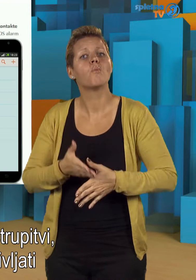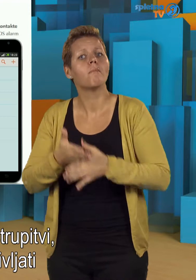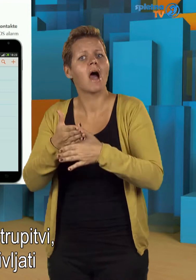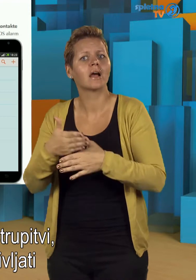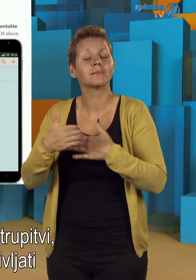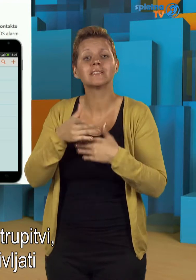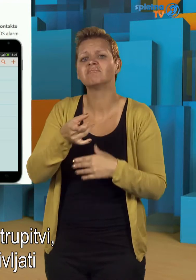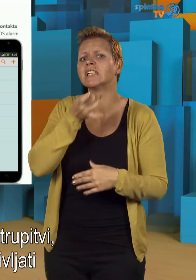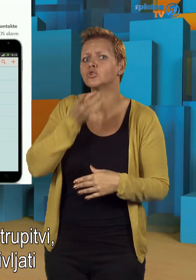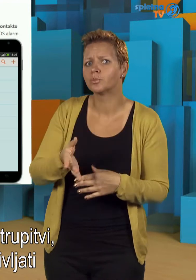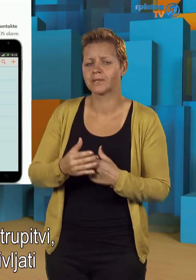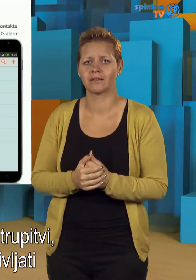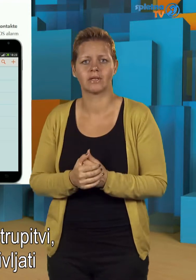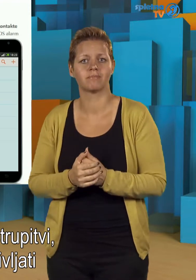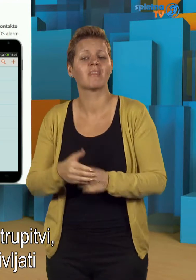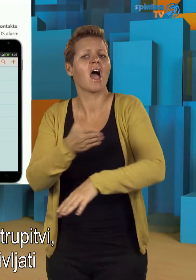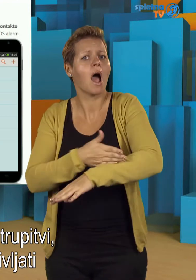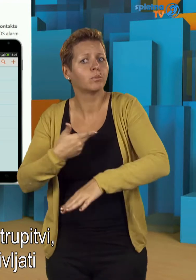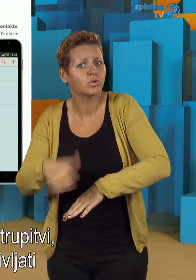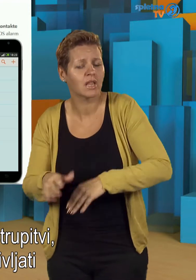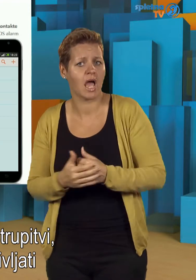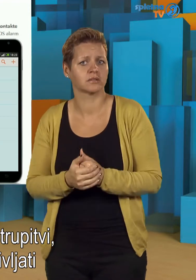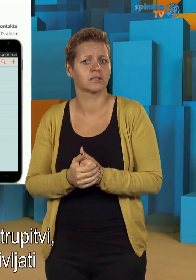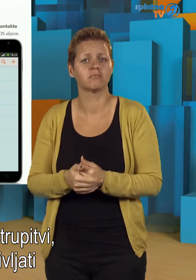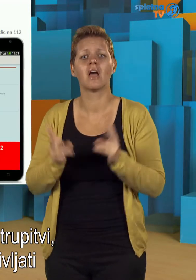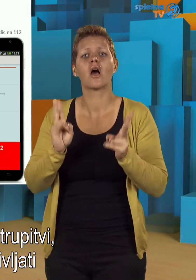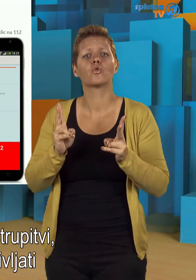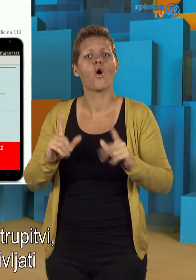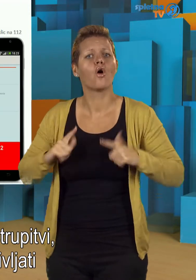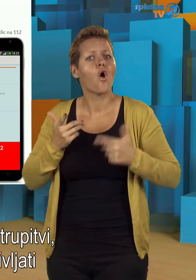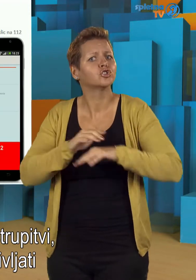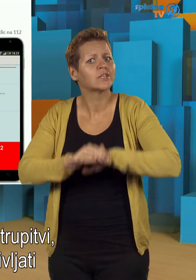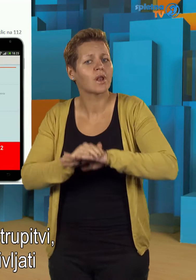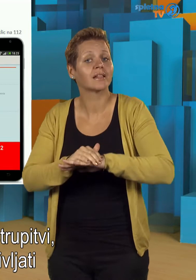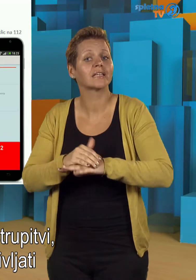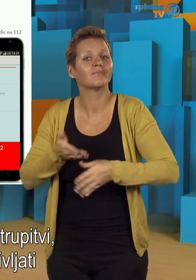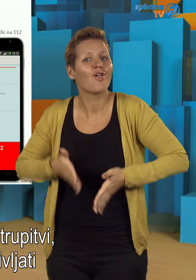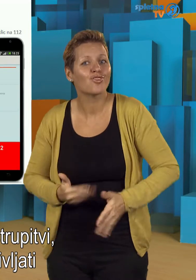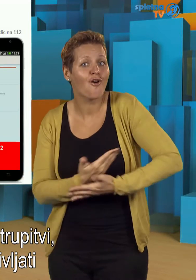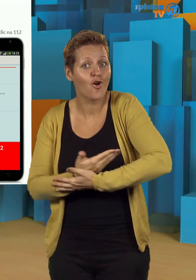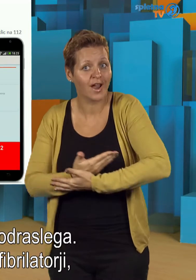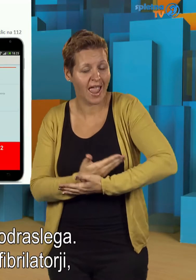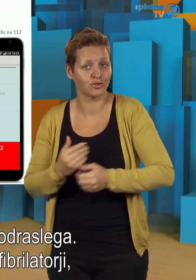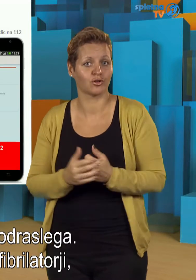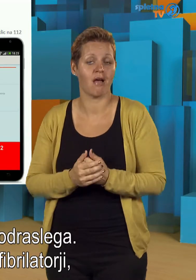amputaciji, kako oživljati novorojenčka, otroka ali odraslega.